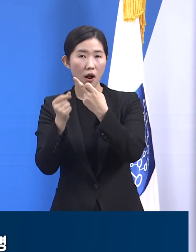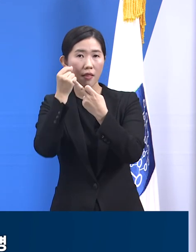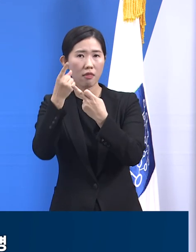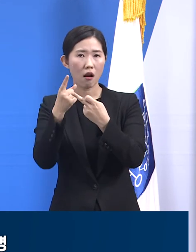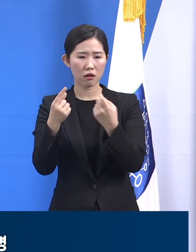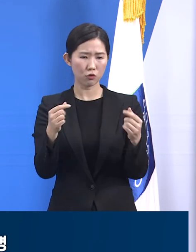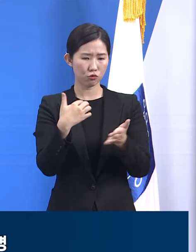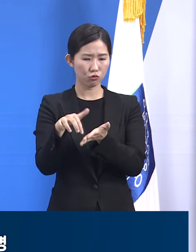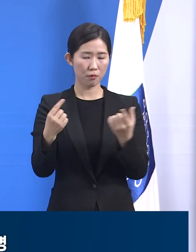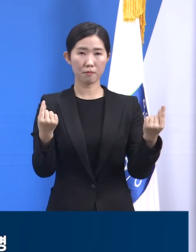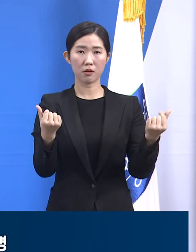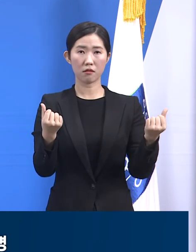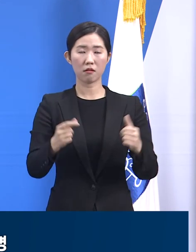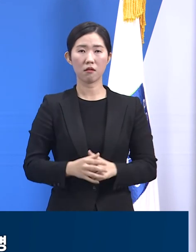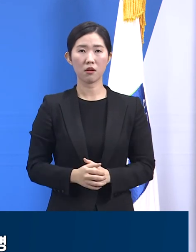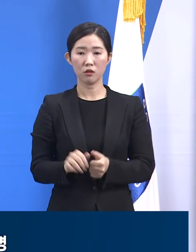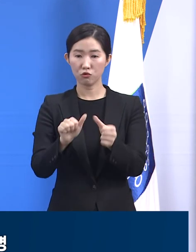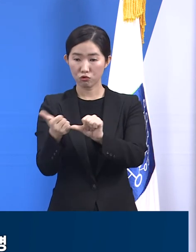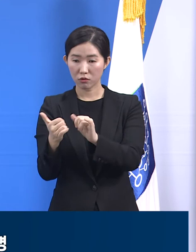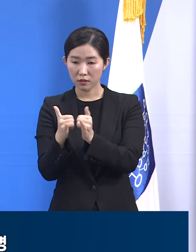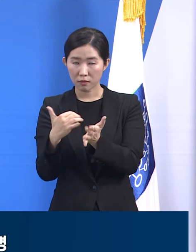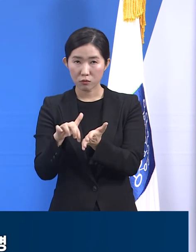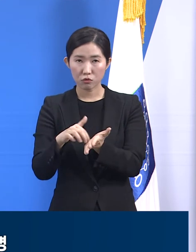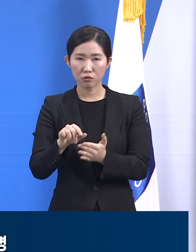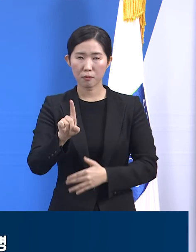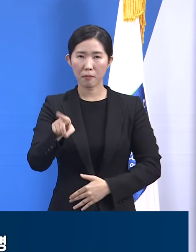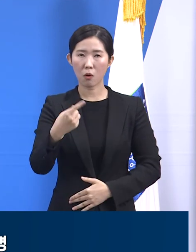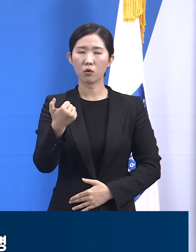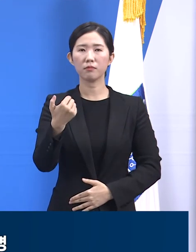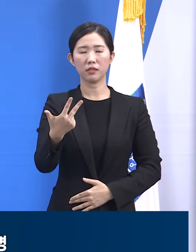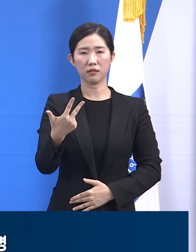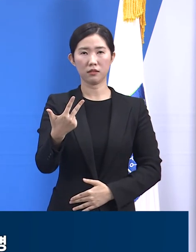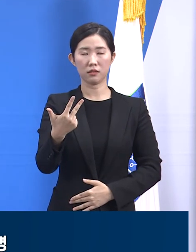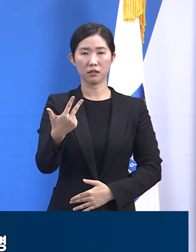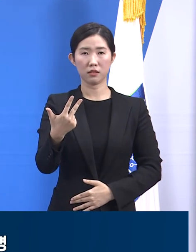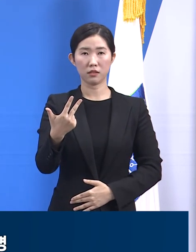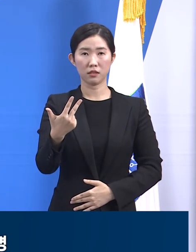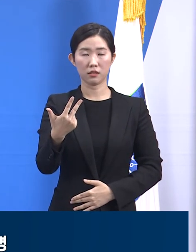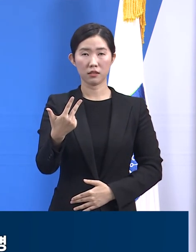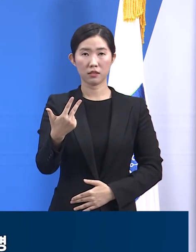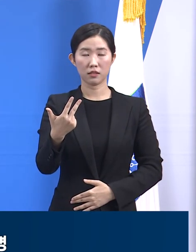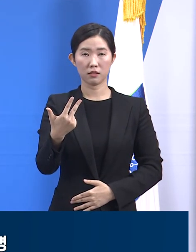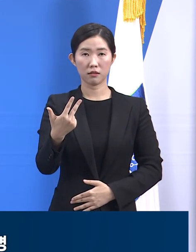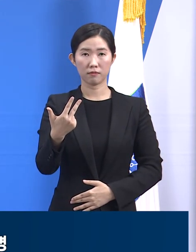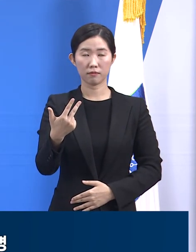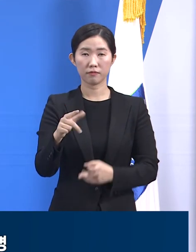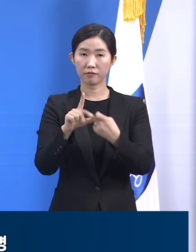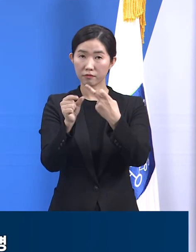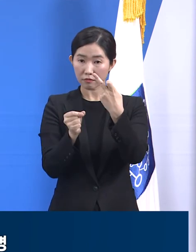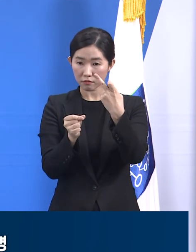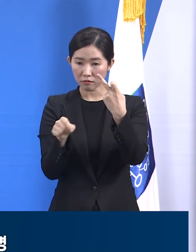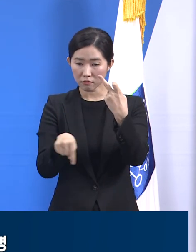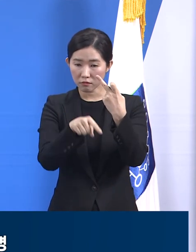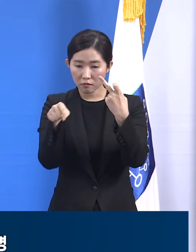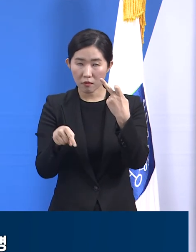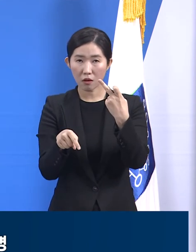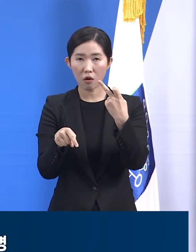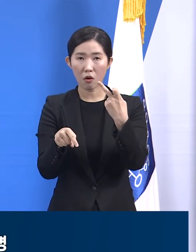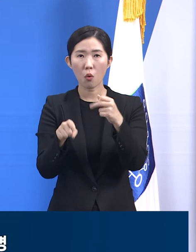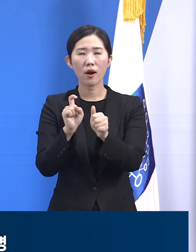동안의 사망자는 157개였습니다. 12월 한 달에 확진자 숫자를 분모로 하고